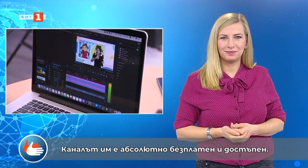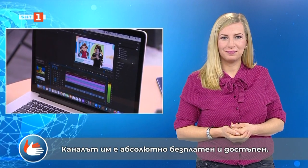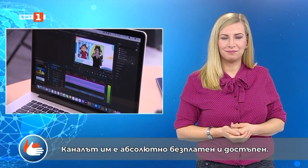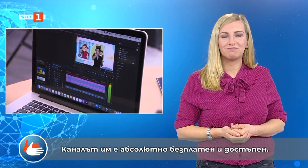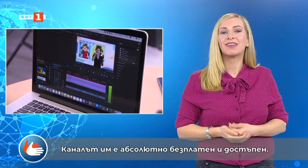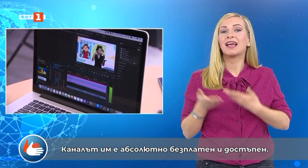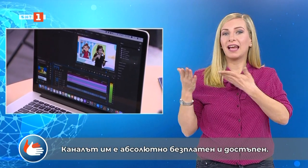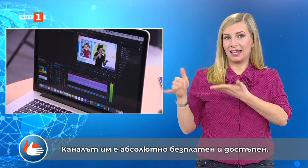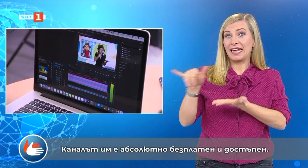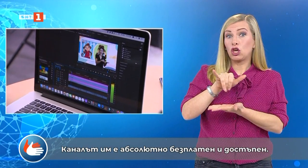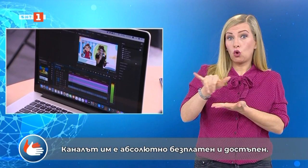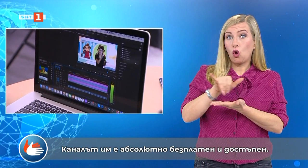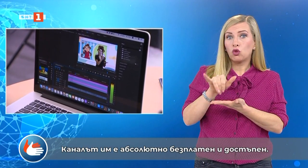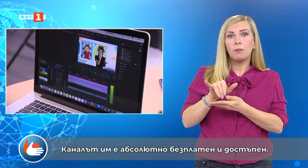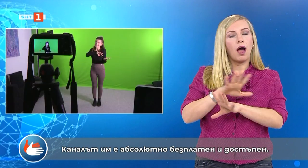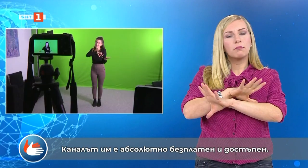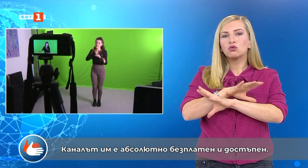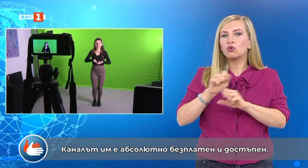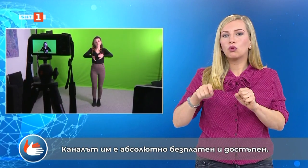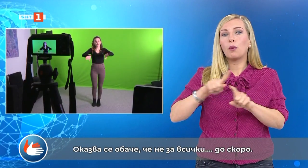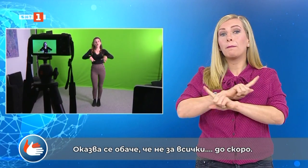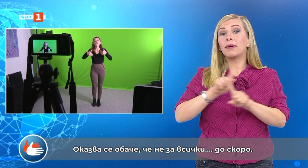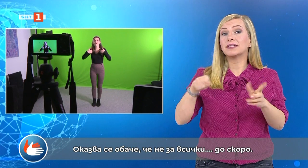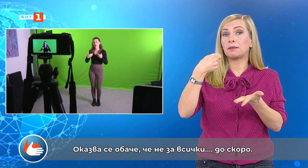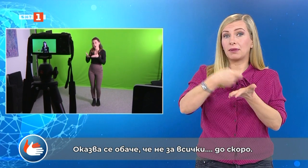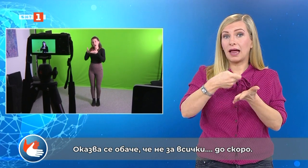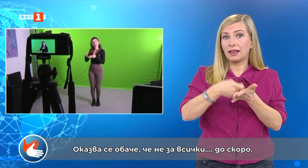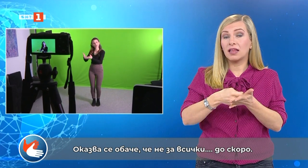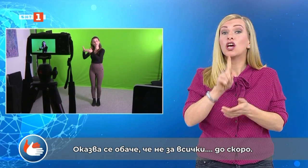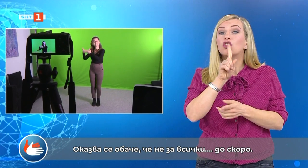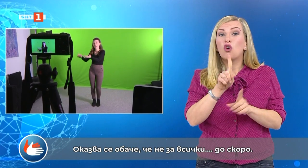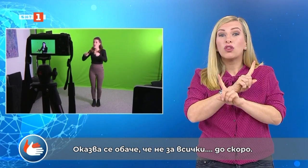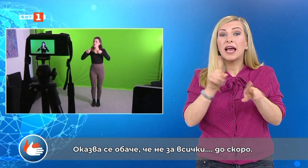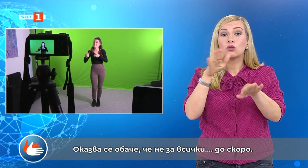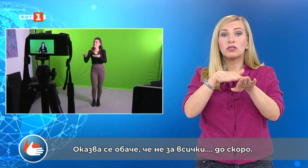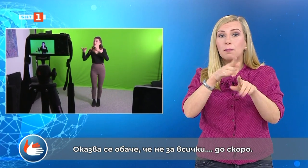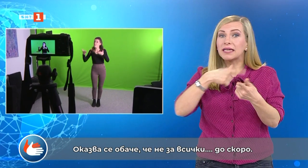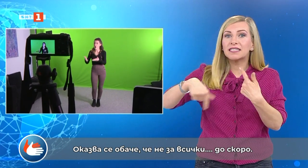Каналът им е абсолютно безплатен и достъпен. Оказва се обаче, че не за всички. До скоро.